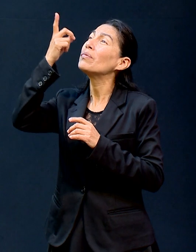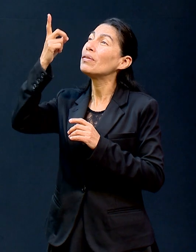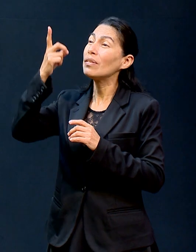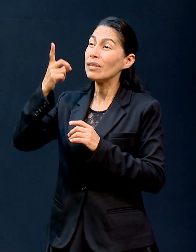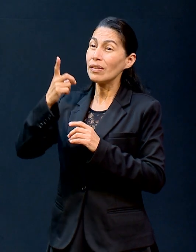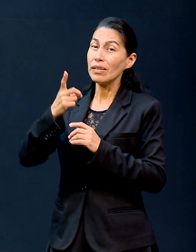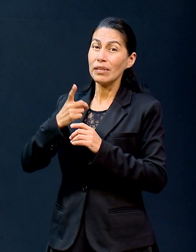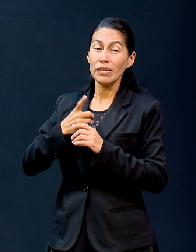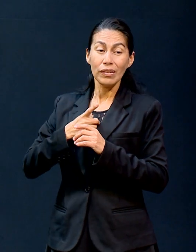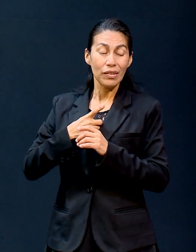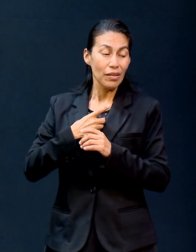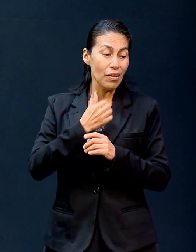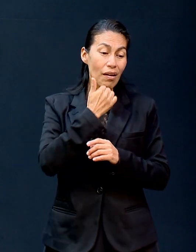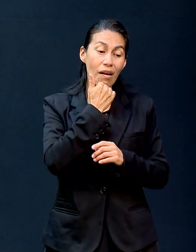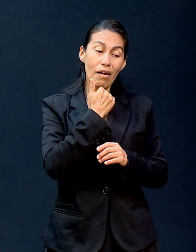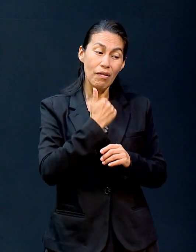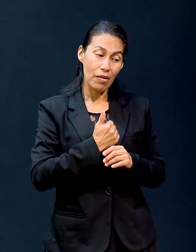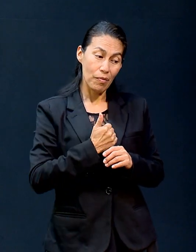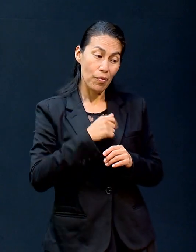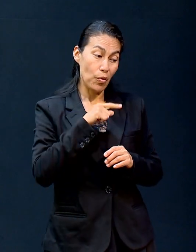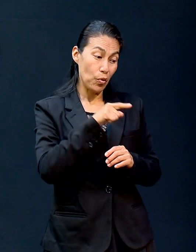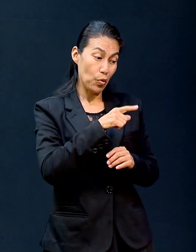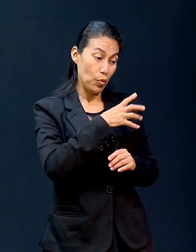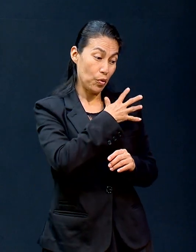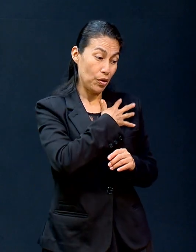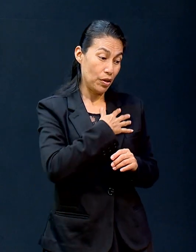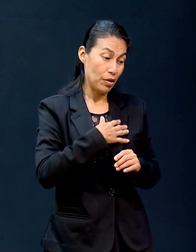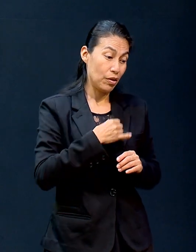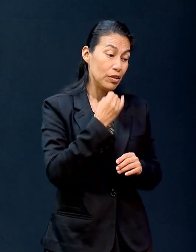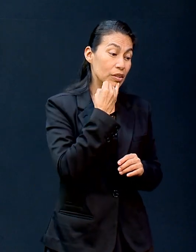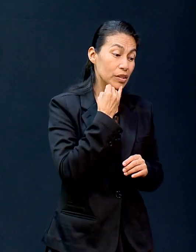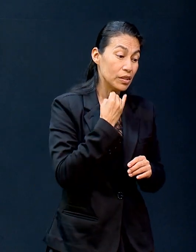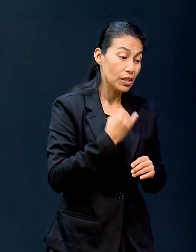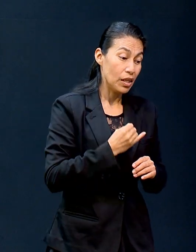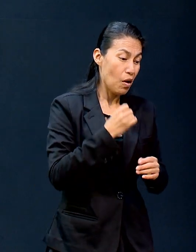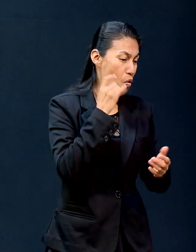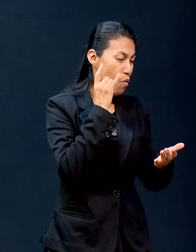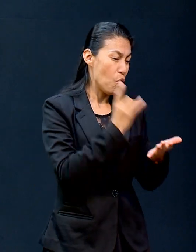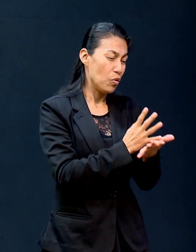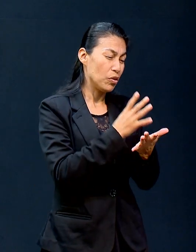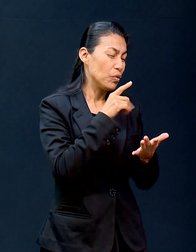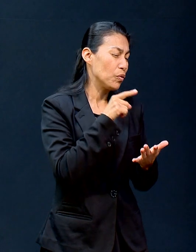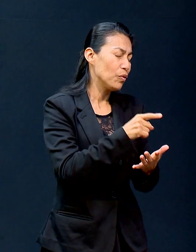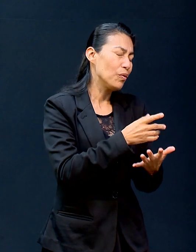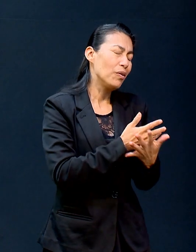toma ahora tu hijo tu único Isaac a quien amas